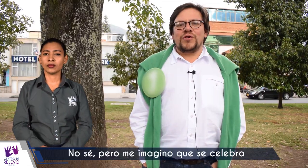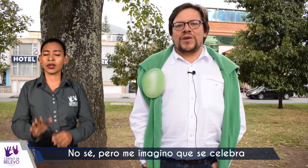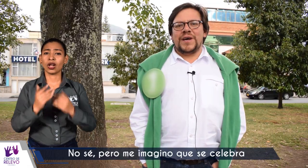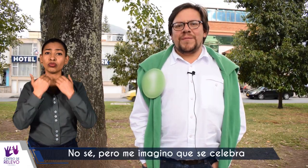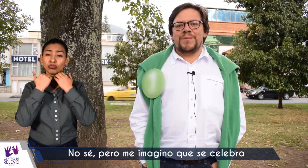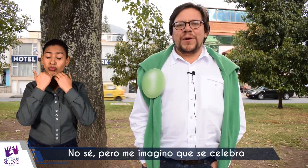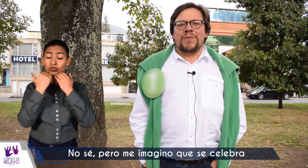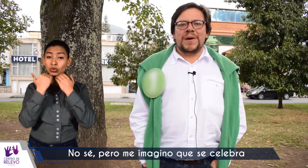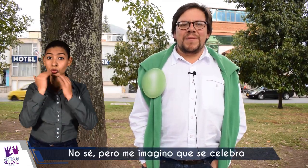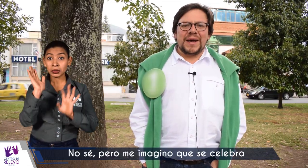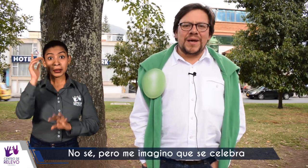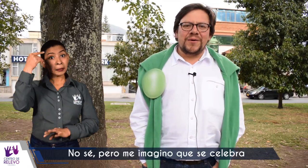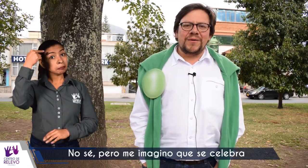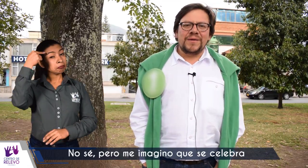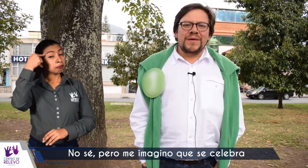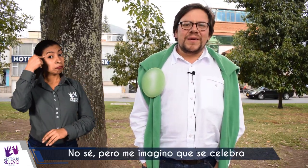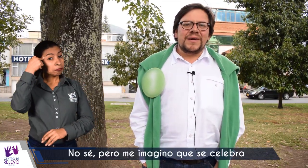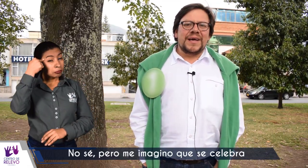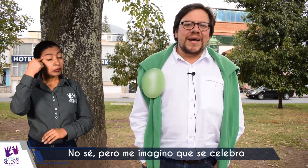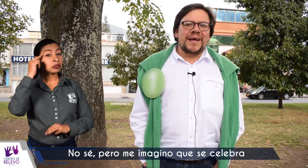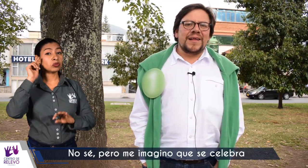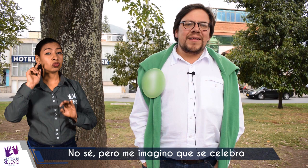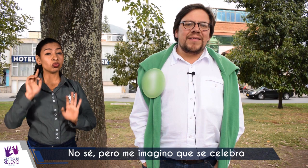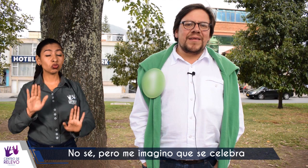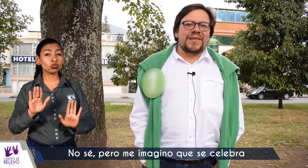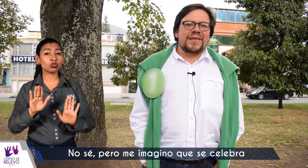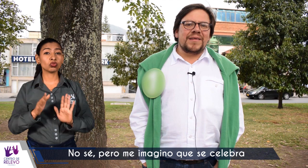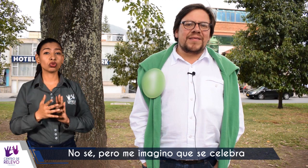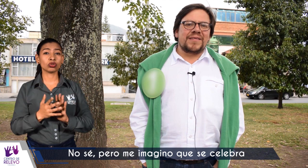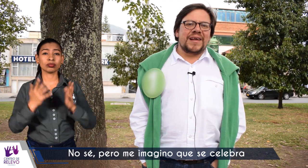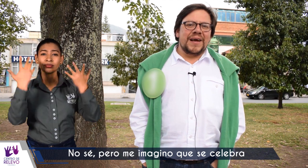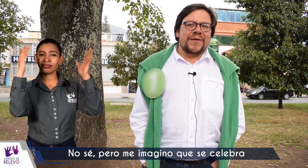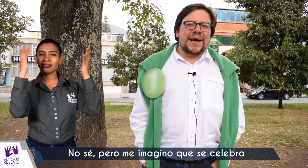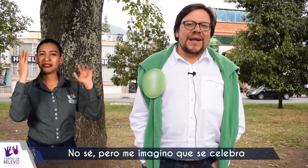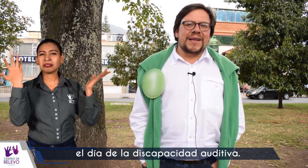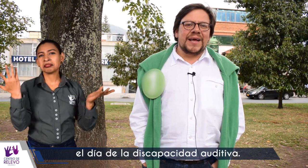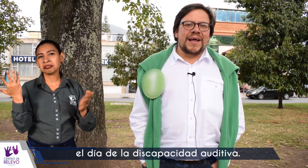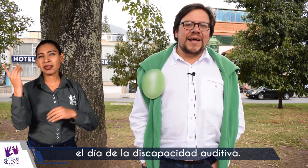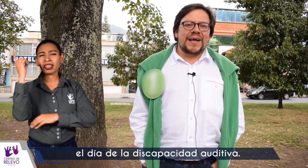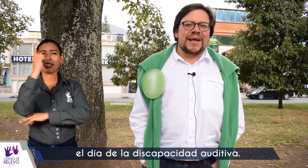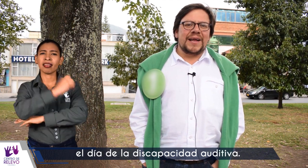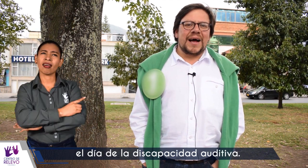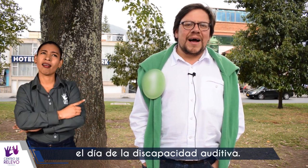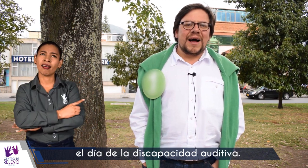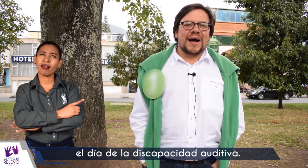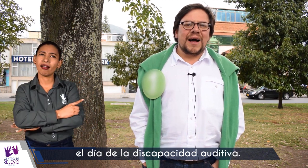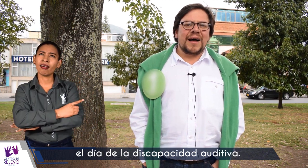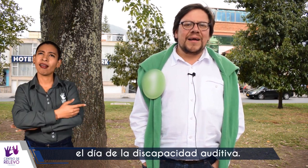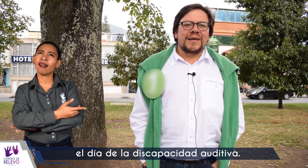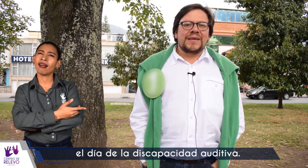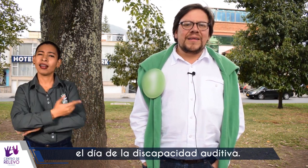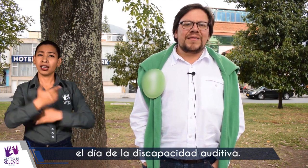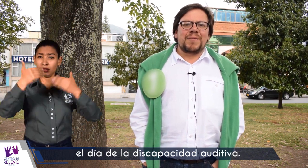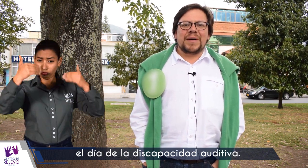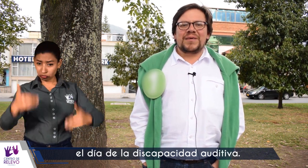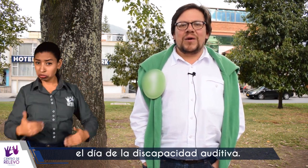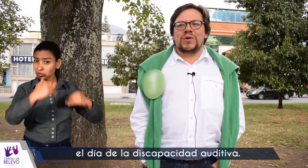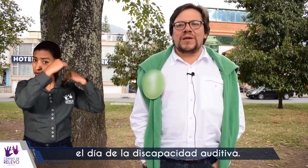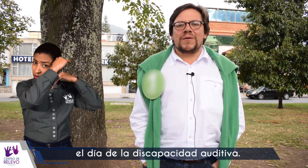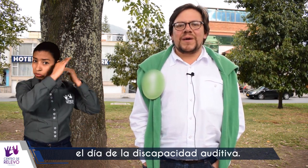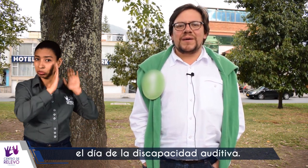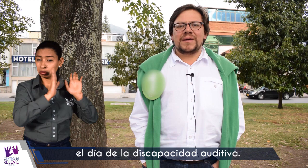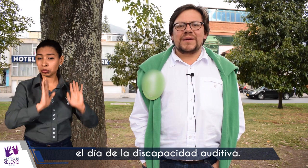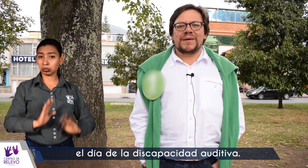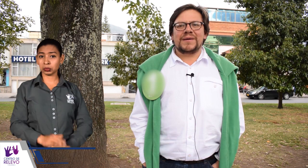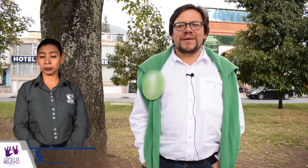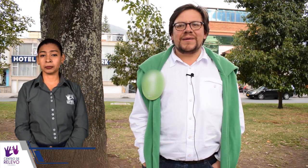No sé, pero me imagino que se celebra el Día de la Discapacidad